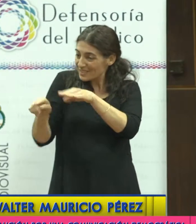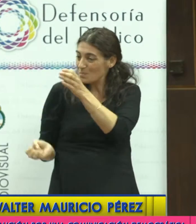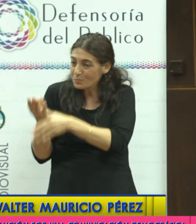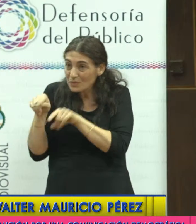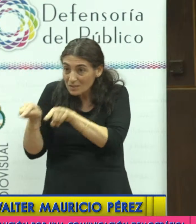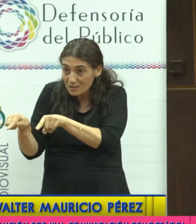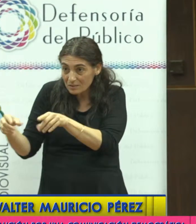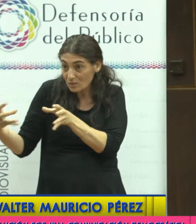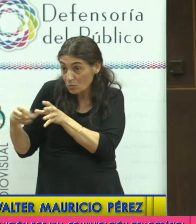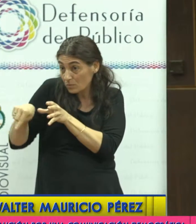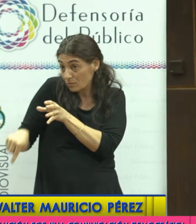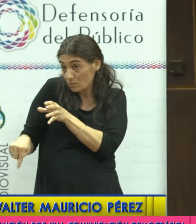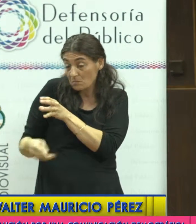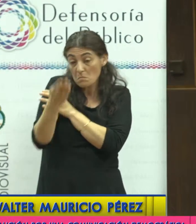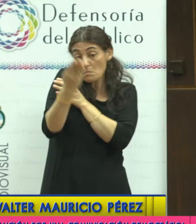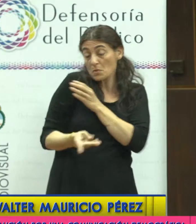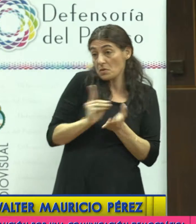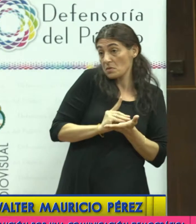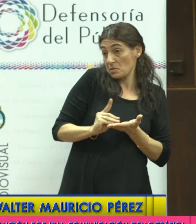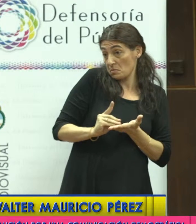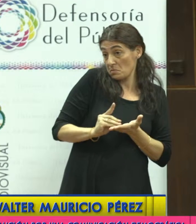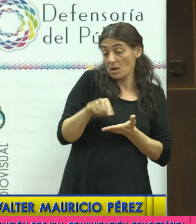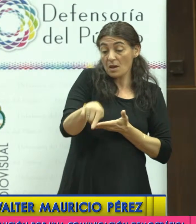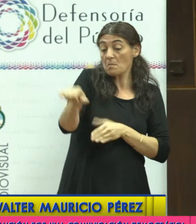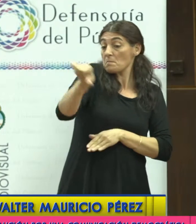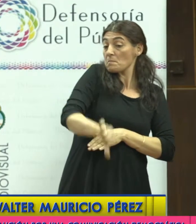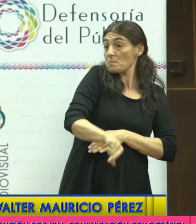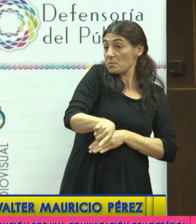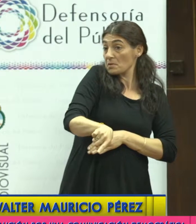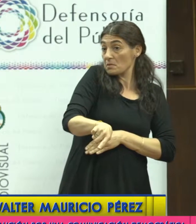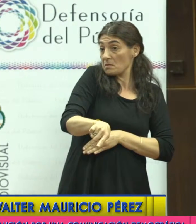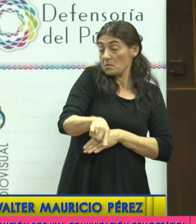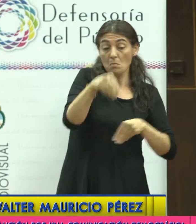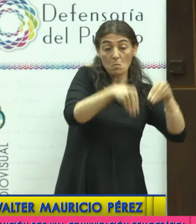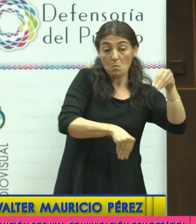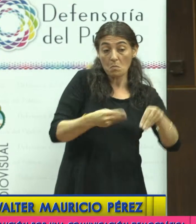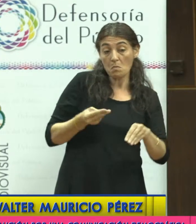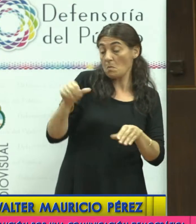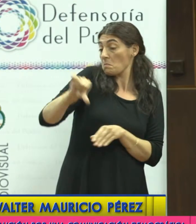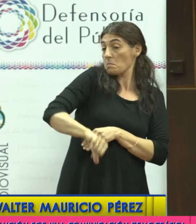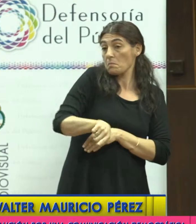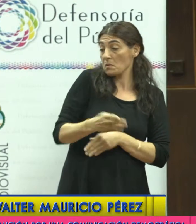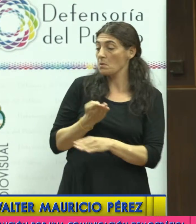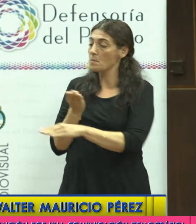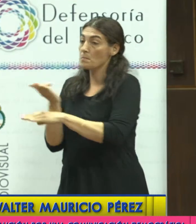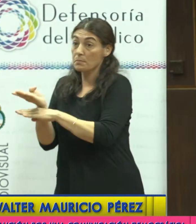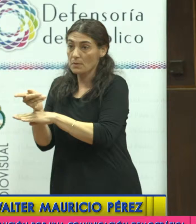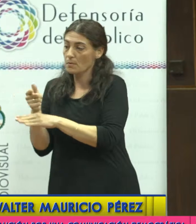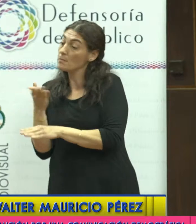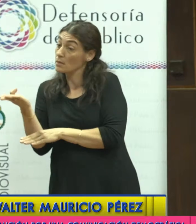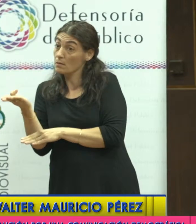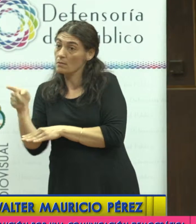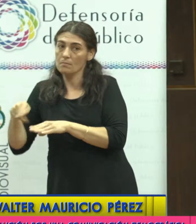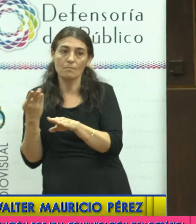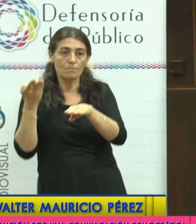un representante del pueblo, por un diputado nacional que había perdido la votación por la Ley de Medio y después de haberla perdido, quiere